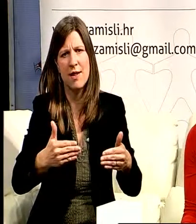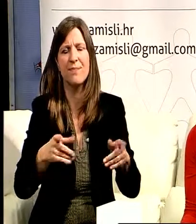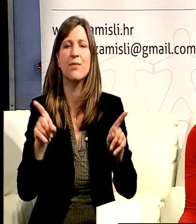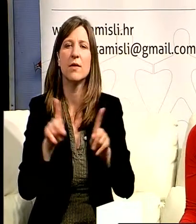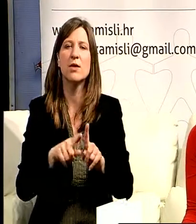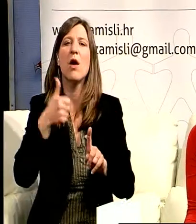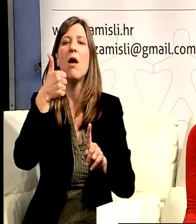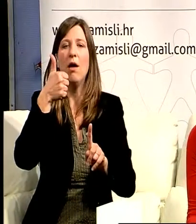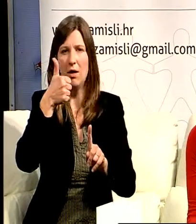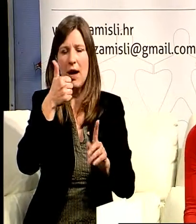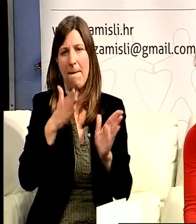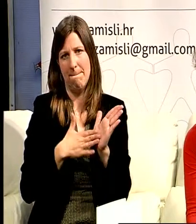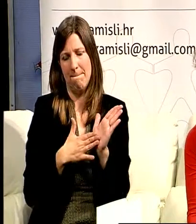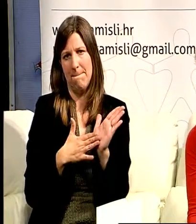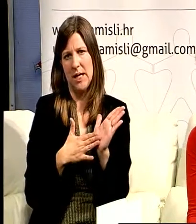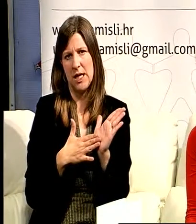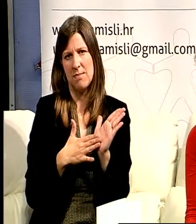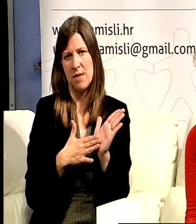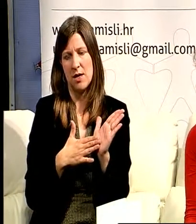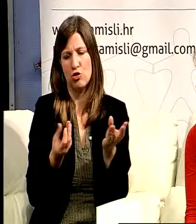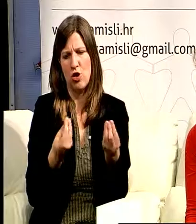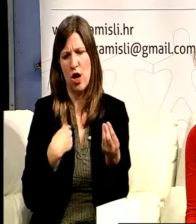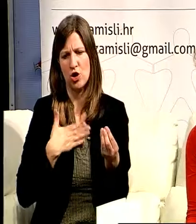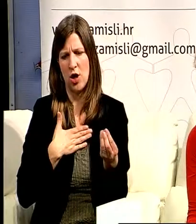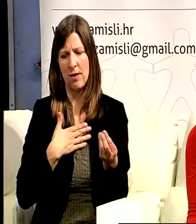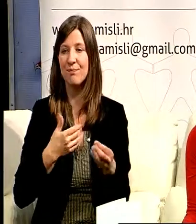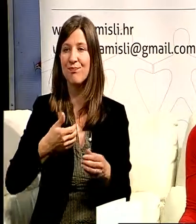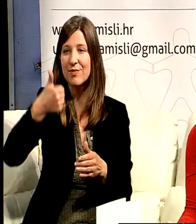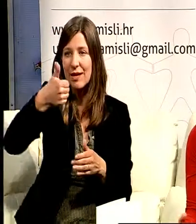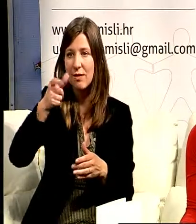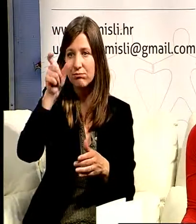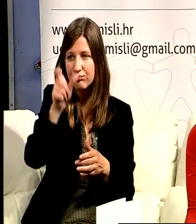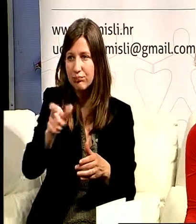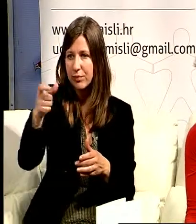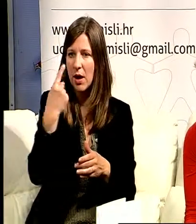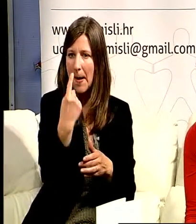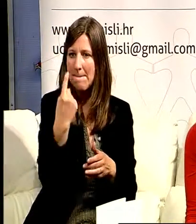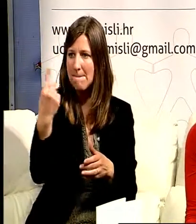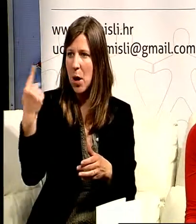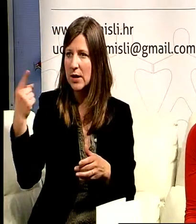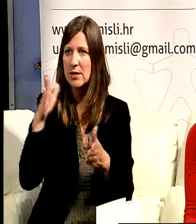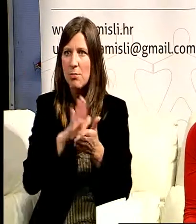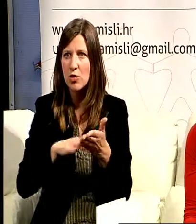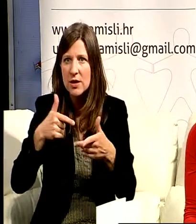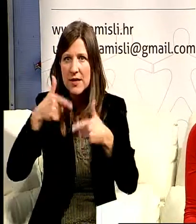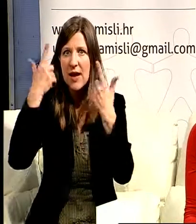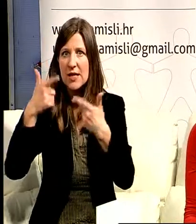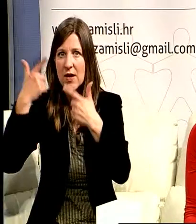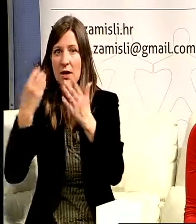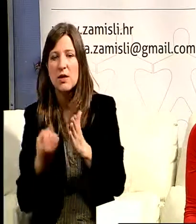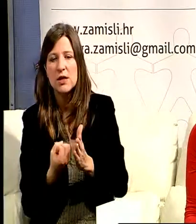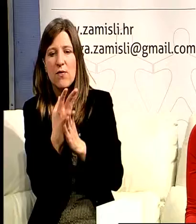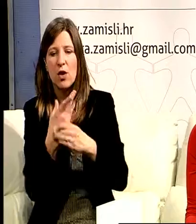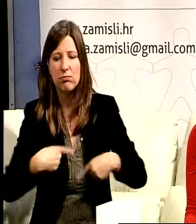da ako osvijestimo pojedince našeg društva možemo zbiljno stvoriti jednake uvijete. To je u Belgiji